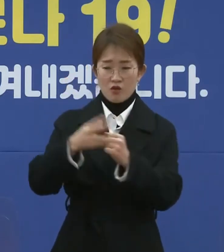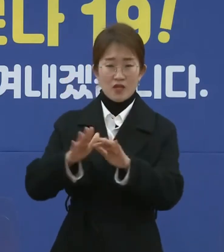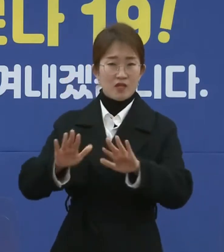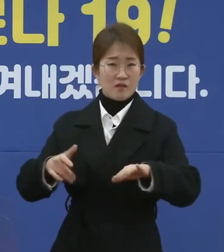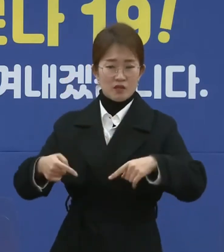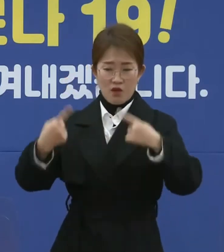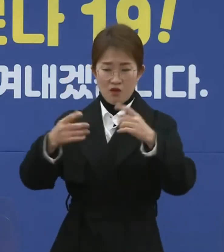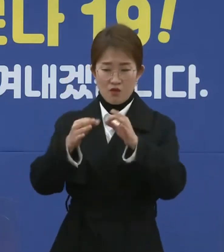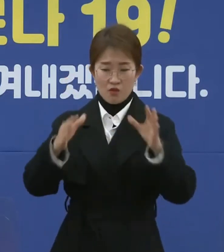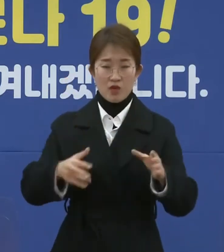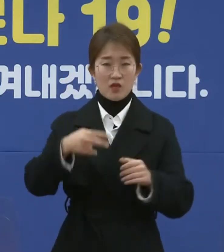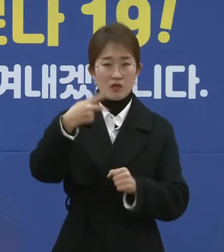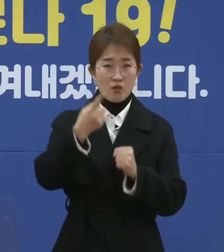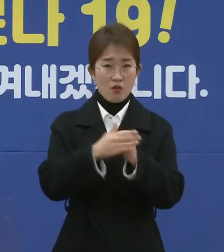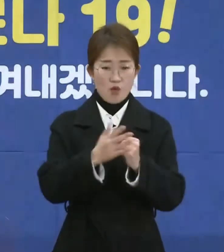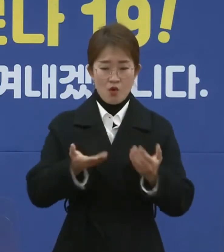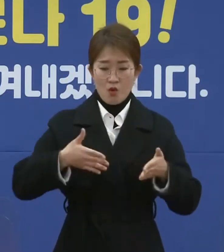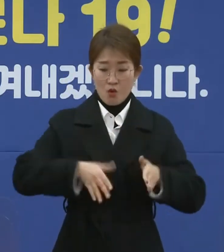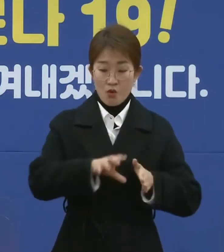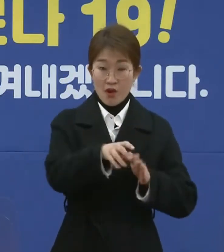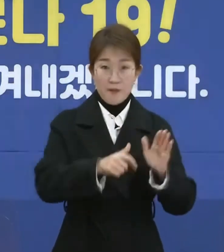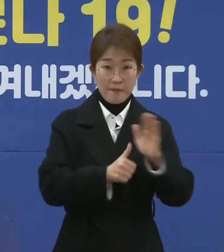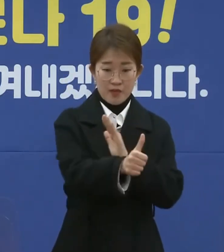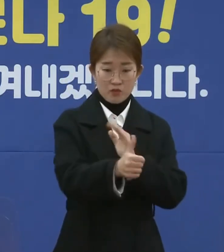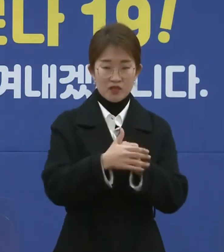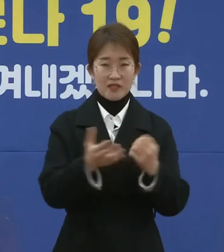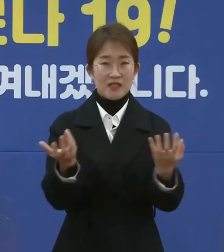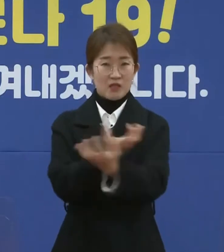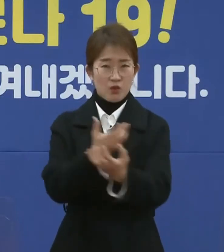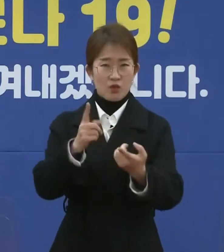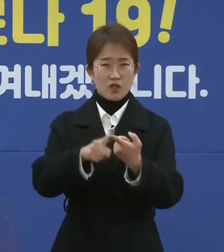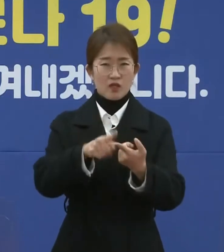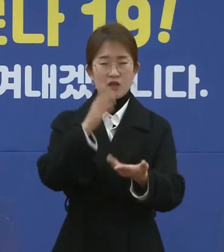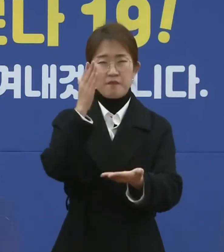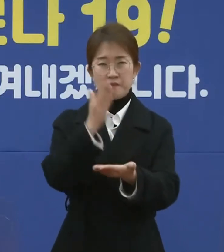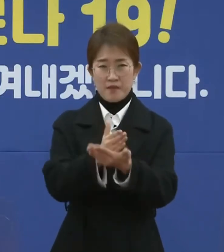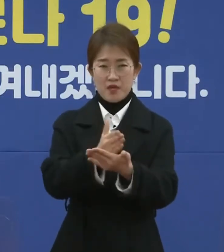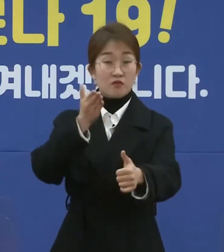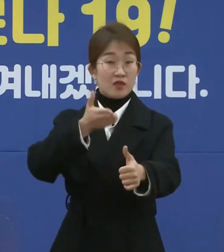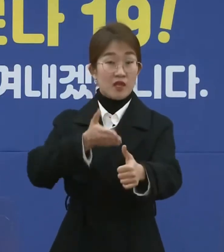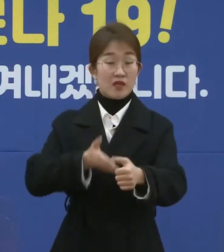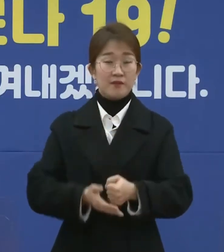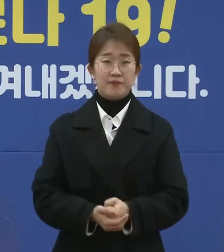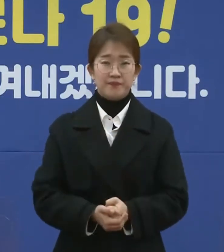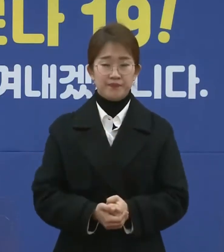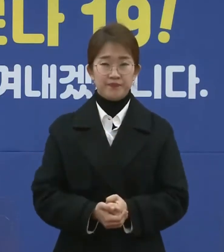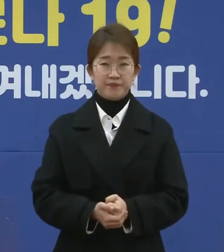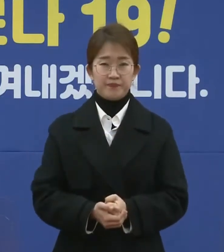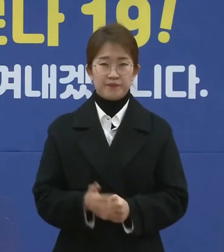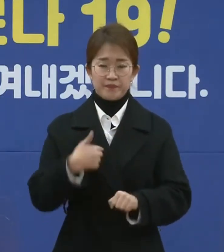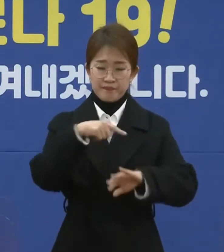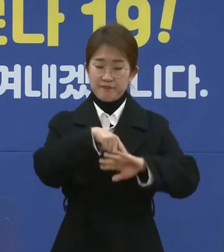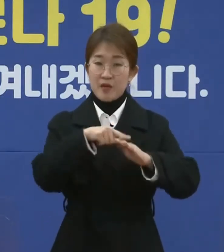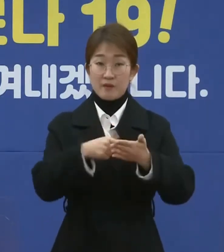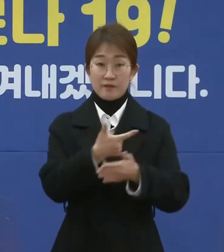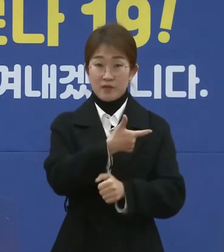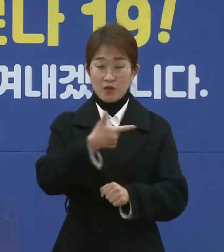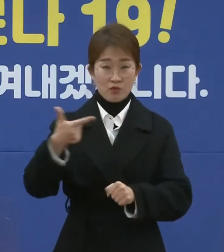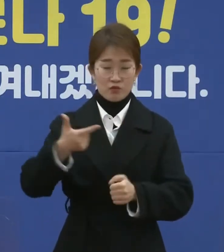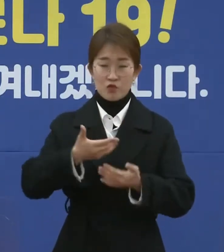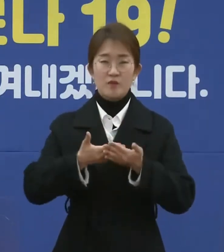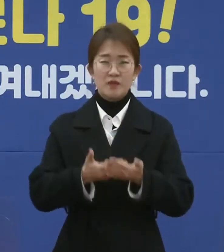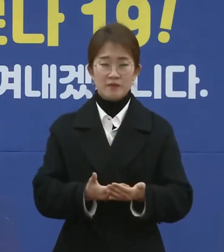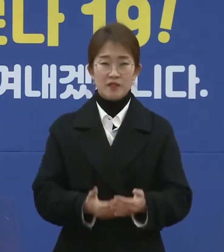고향 방문과 이동을 자제해 주실 것을 당부드리게 되어서 무척 마음이